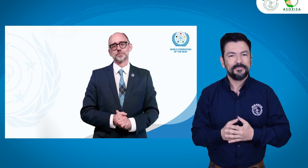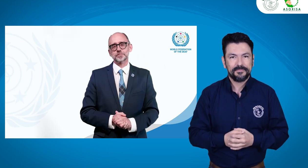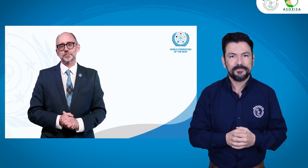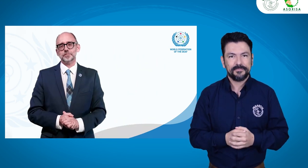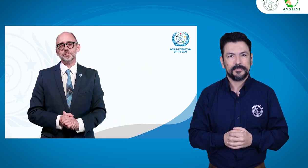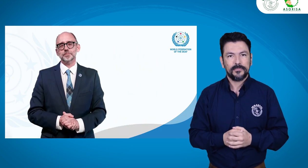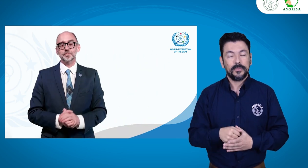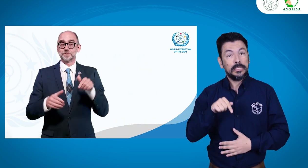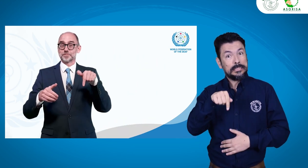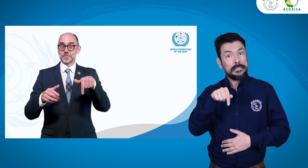estos aspectos.